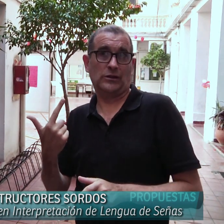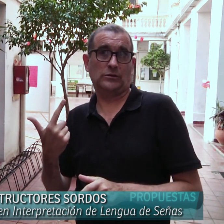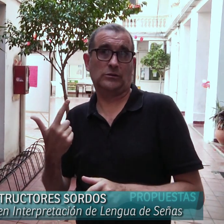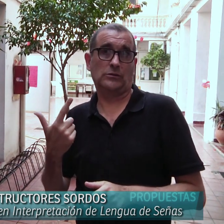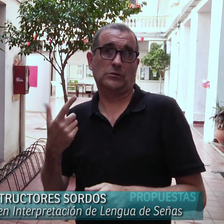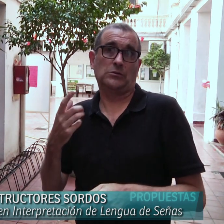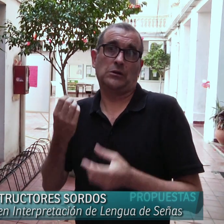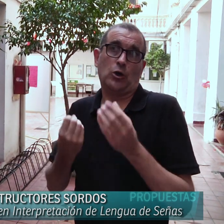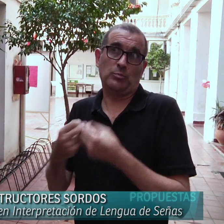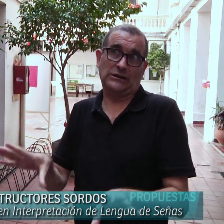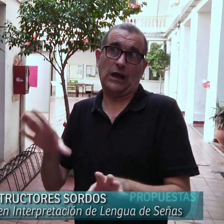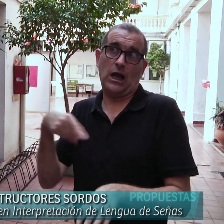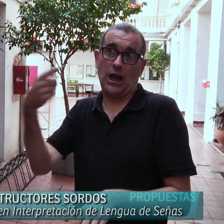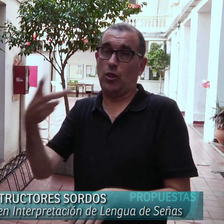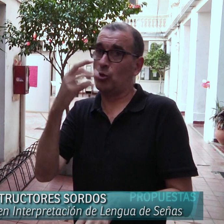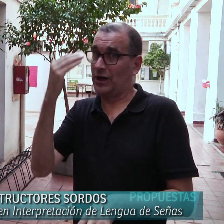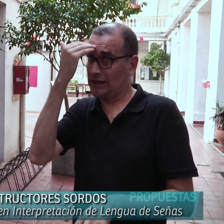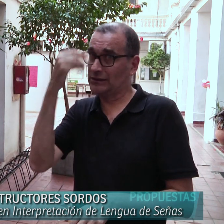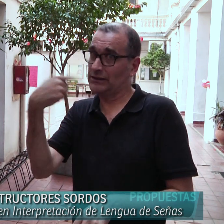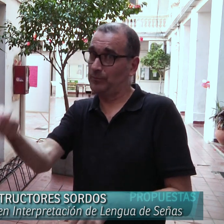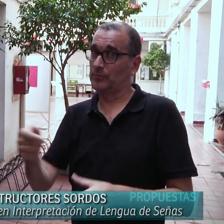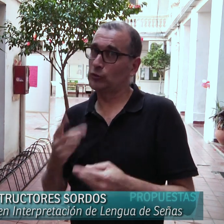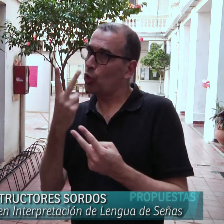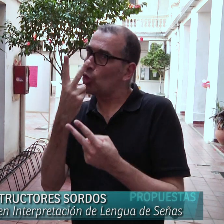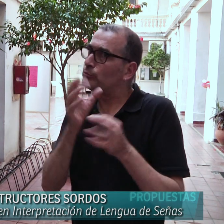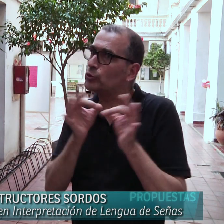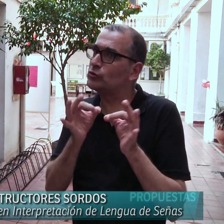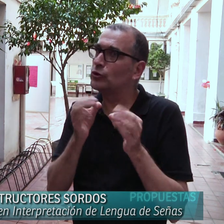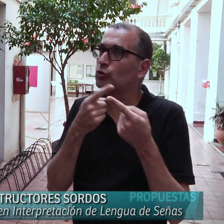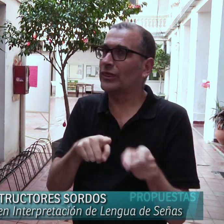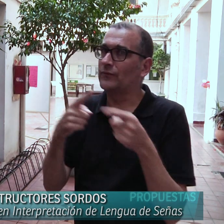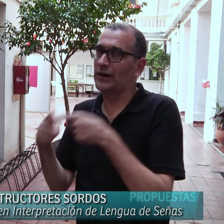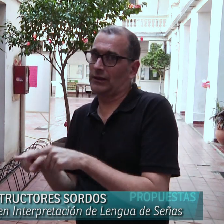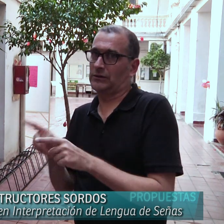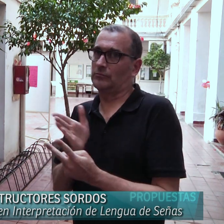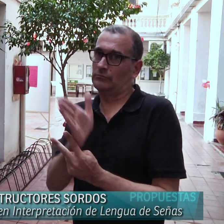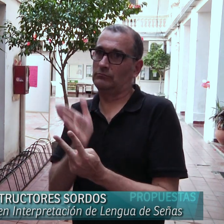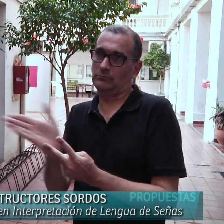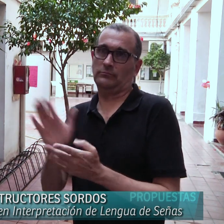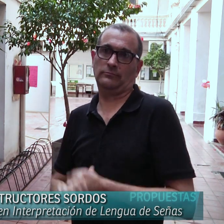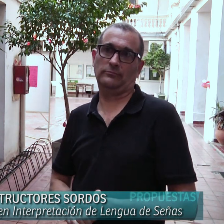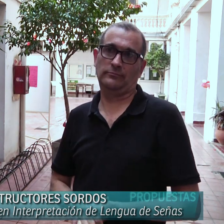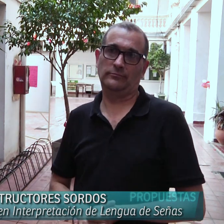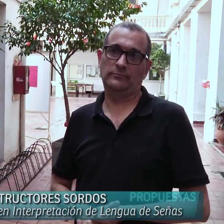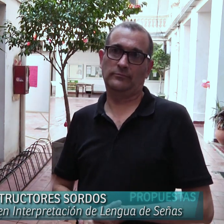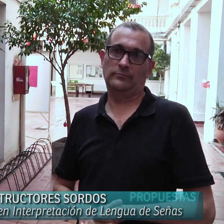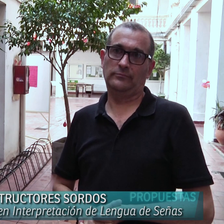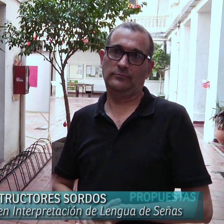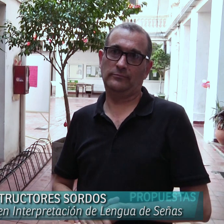para que las personas sordas aprendan a enseñar la lengua de señas para el 2015. Por eso serían dos proyectos diferentes.